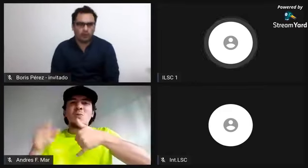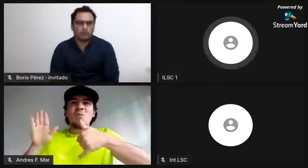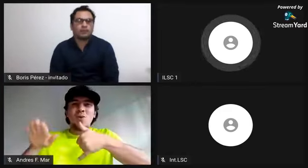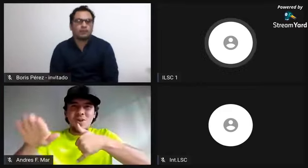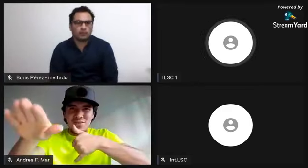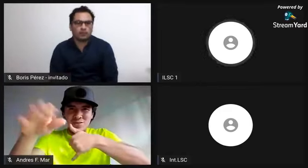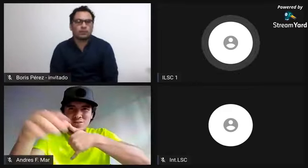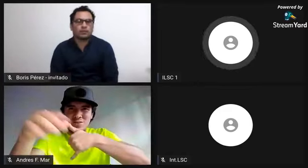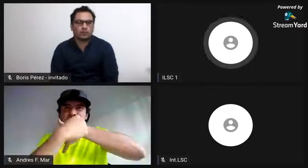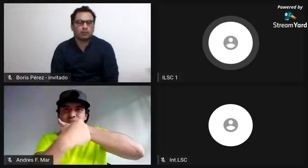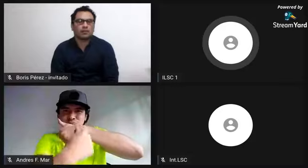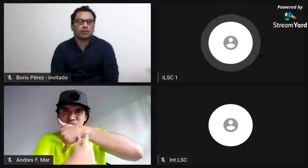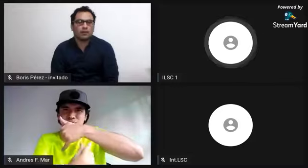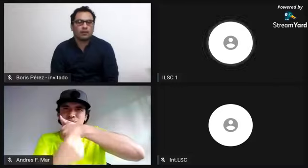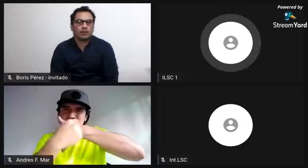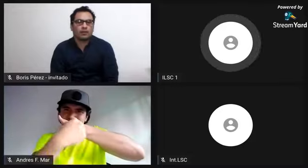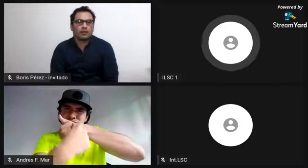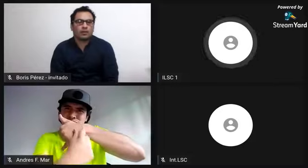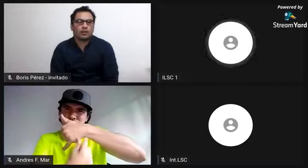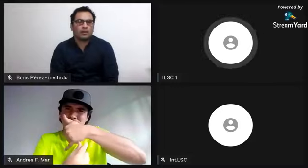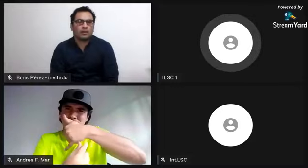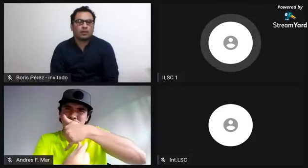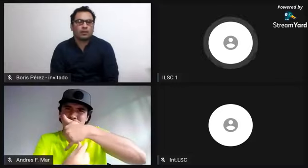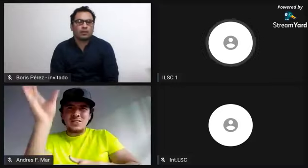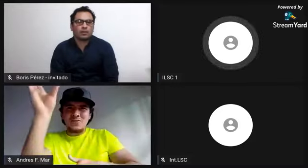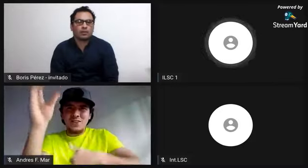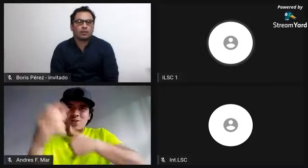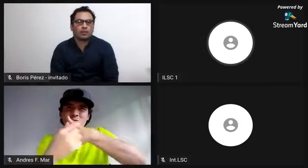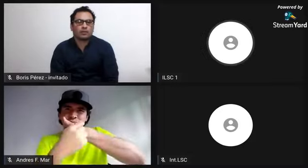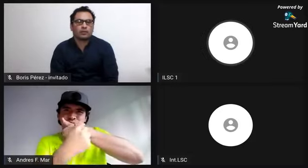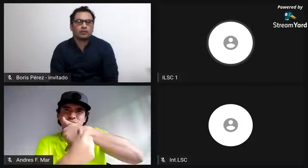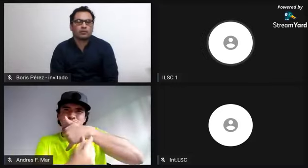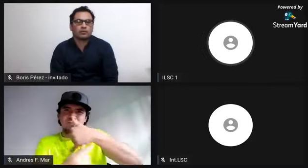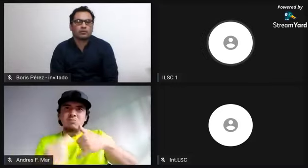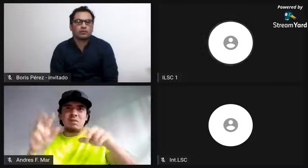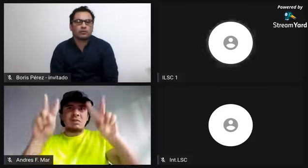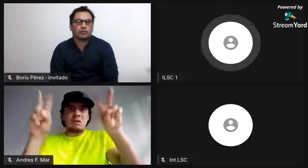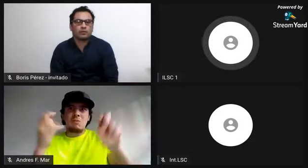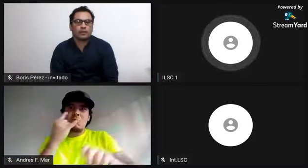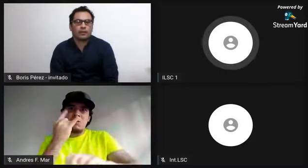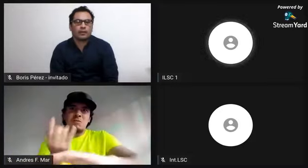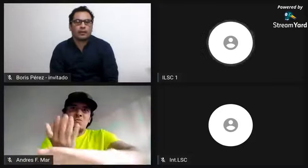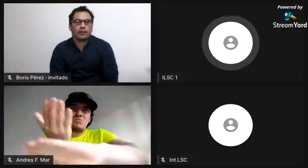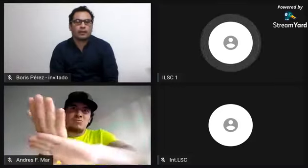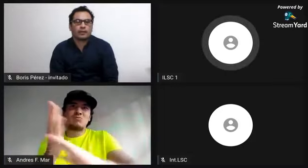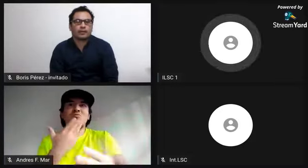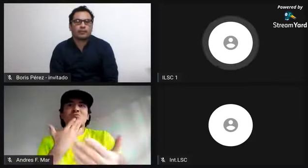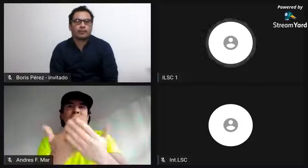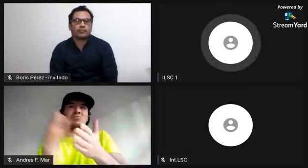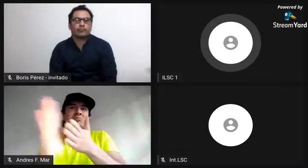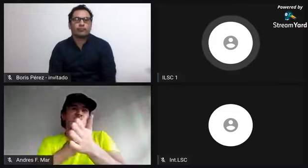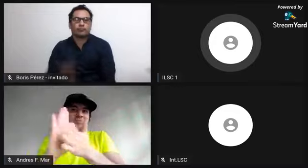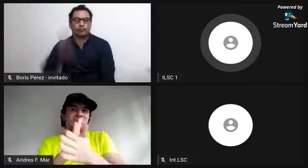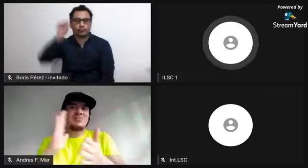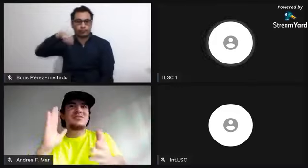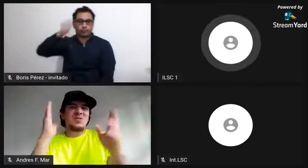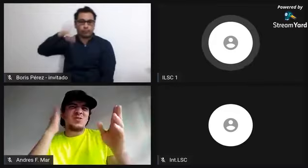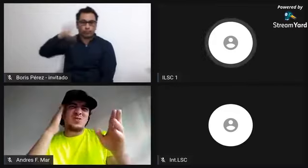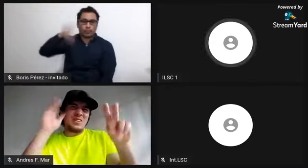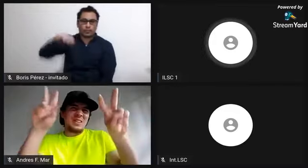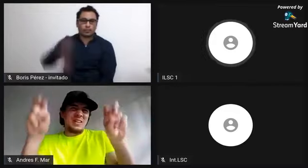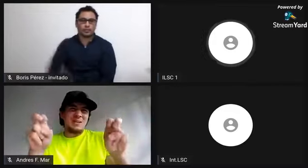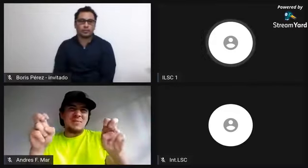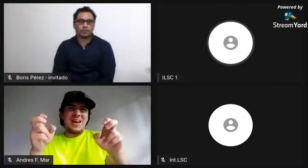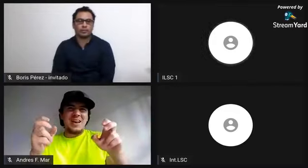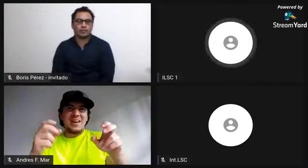También conocer un poco sobre Buenaventura, si esta es la seña de Buenaventura, que nos pudieras hablar un poco